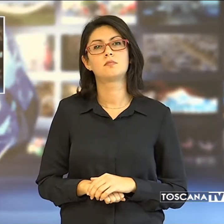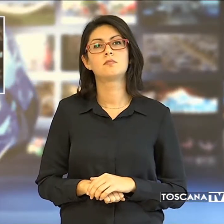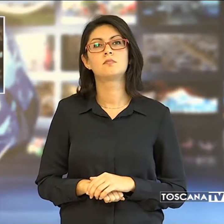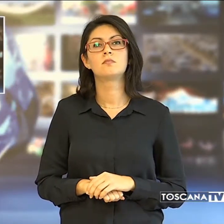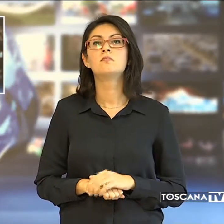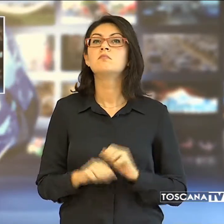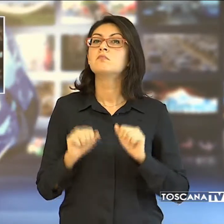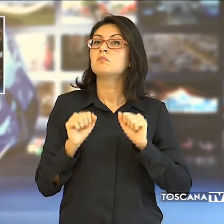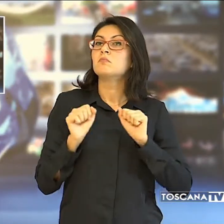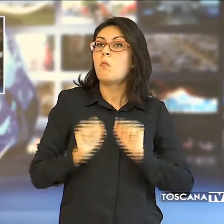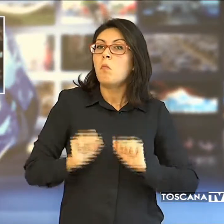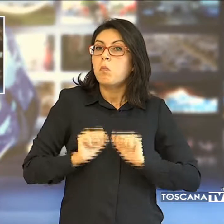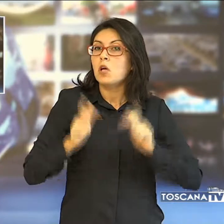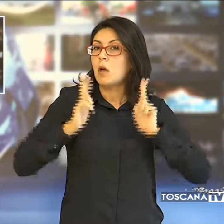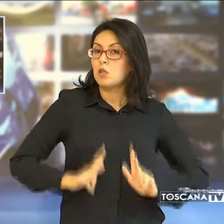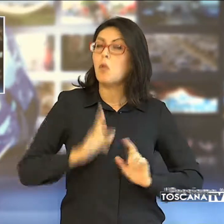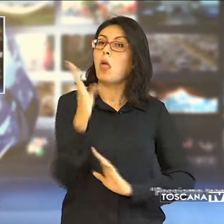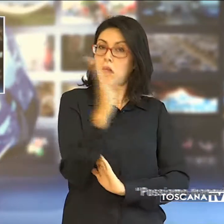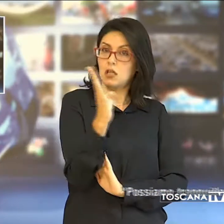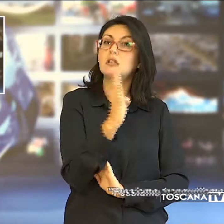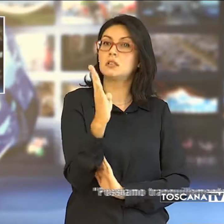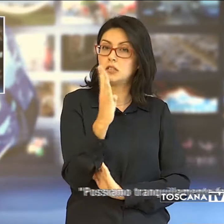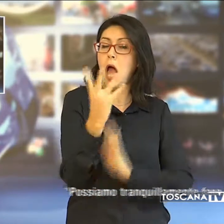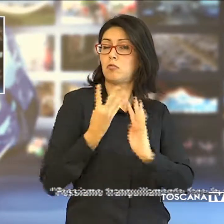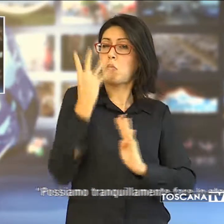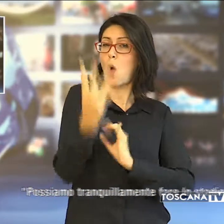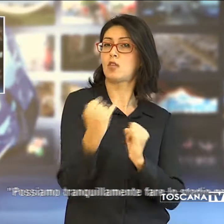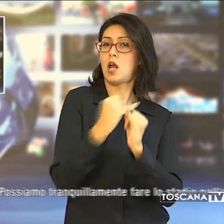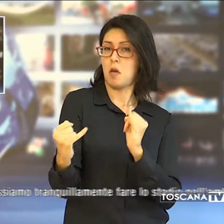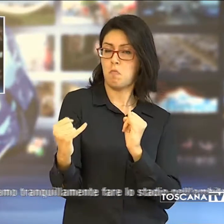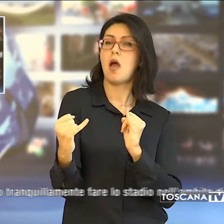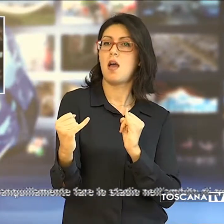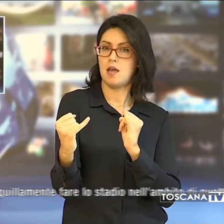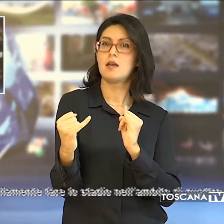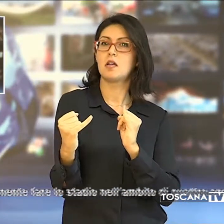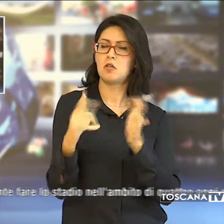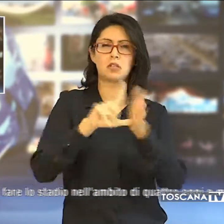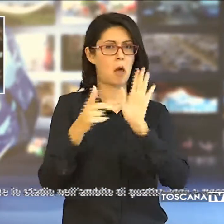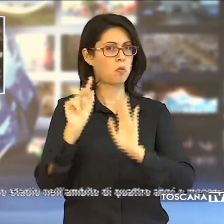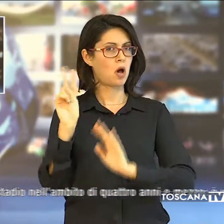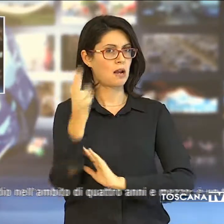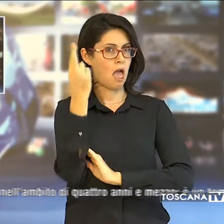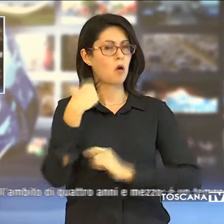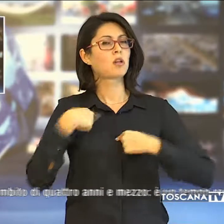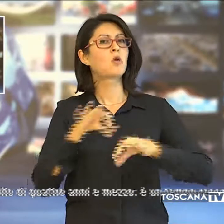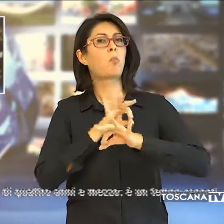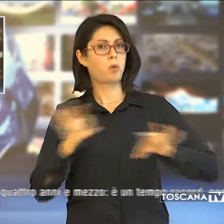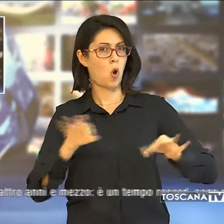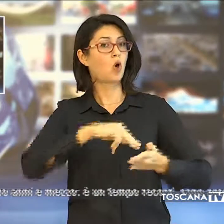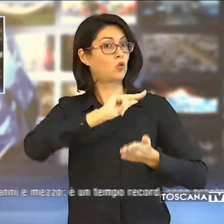Possiamo tranquillamente fare lo stadio nell'ambito di 4 anni e mezzo. È un tempo record, sono pronto a